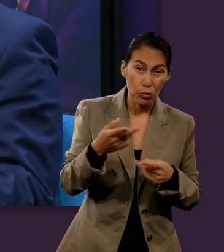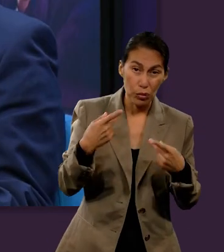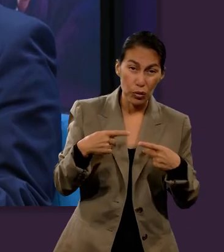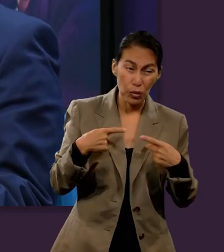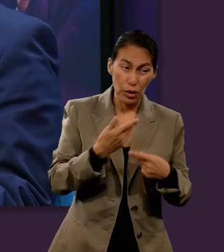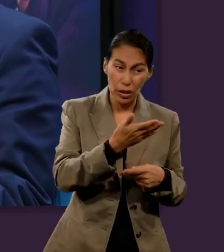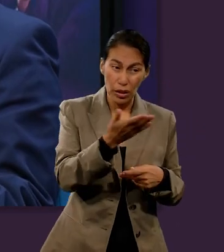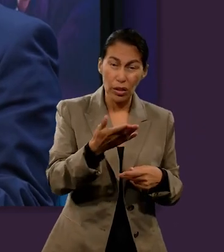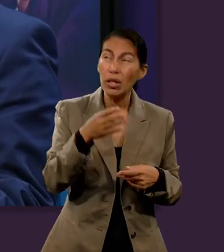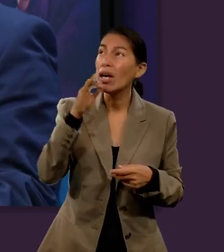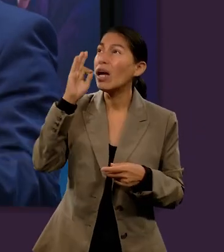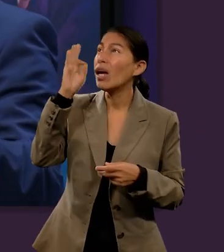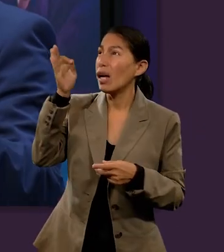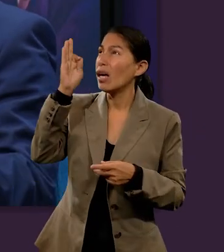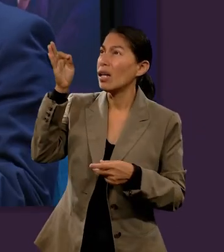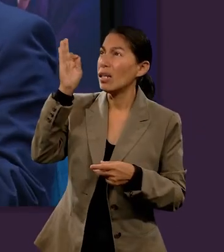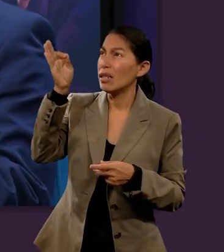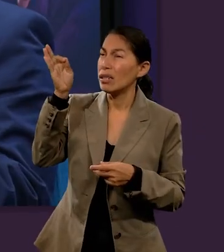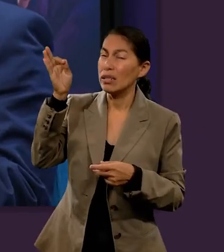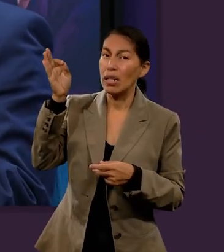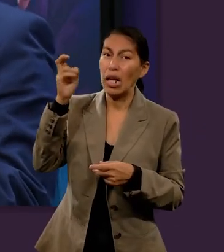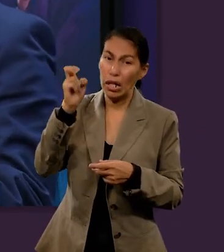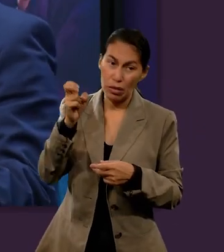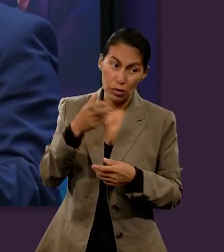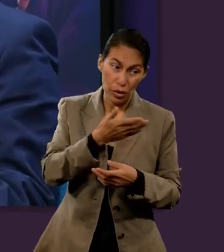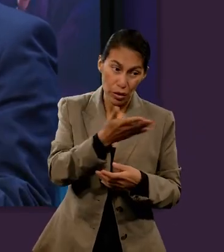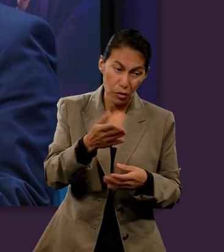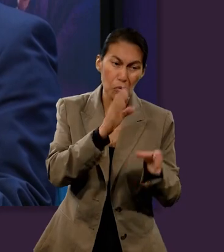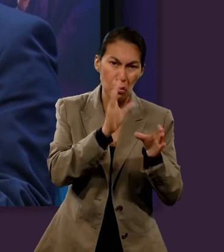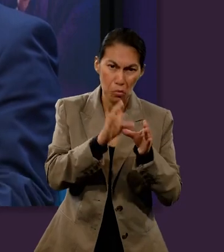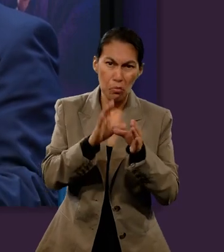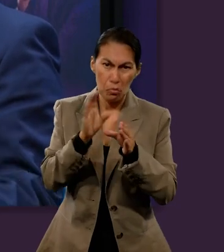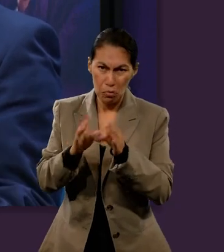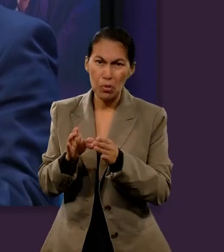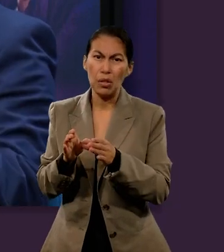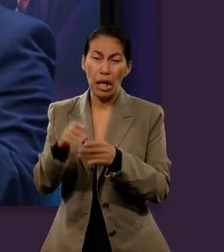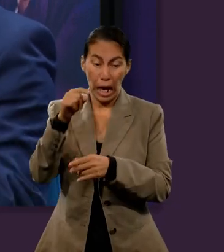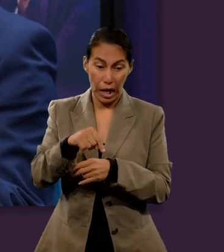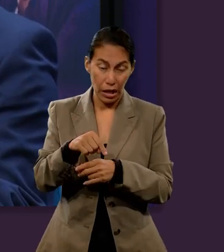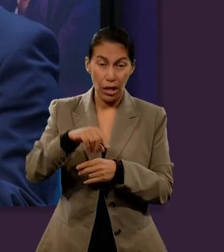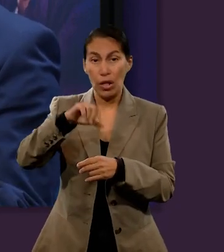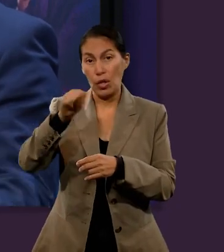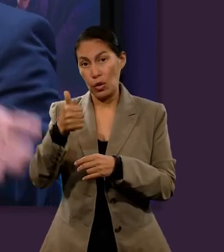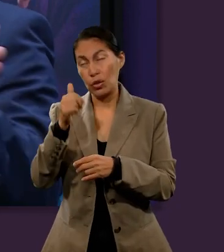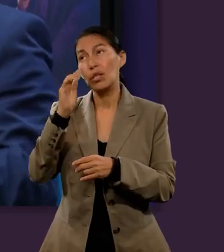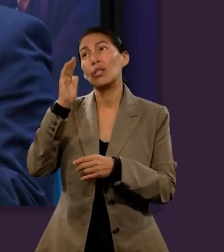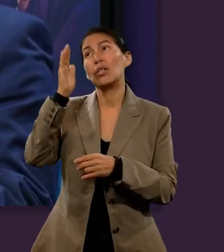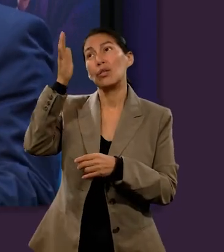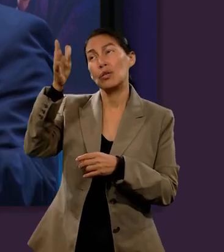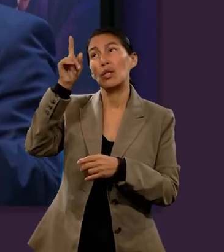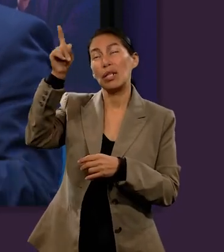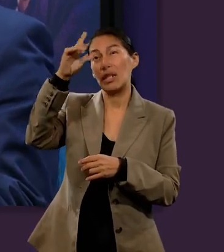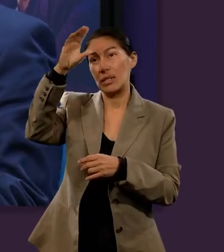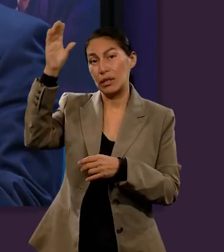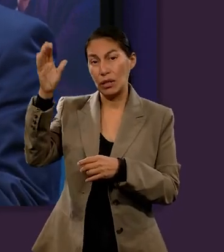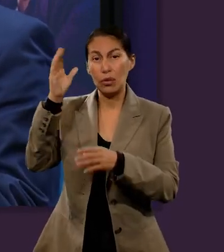Jesús como Mesías, algunas de esas profecías se hubieran cumplido literal en esa tierra y otras en la futura.